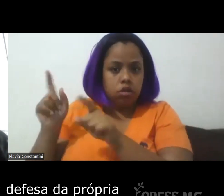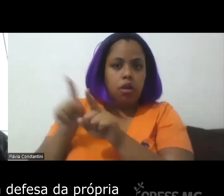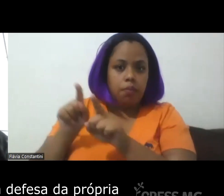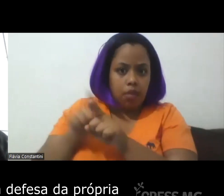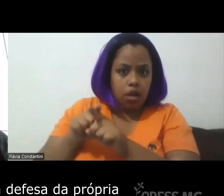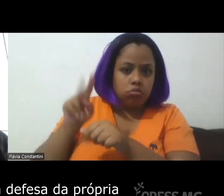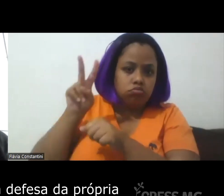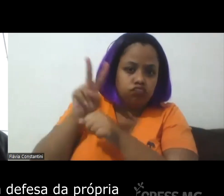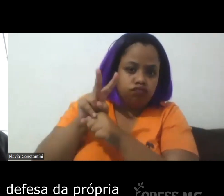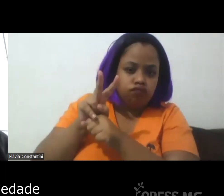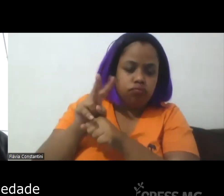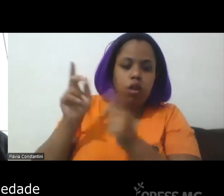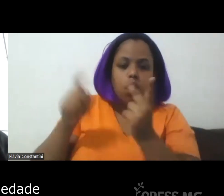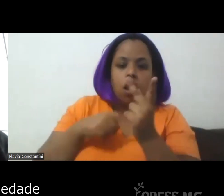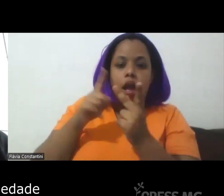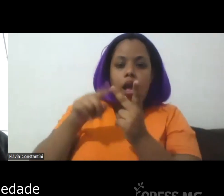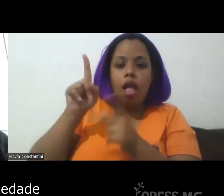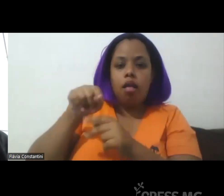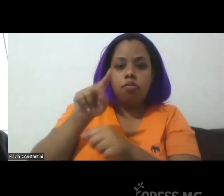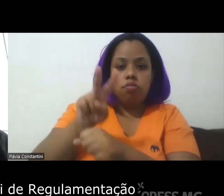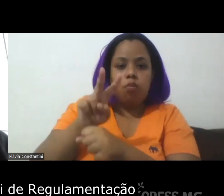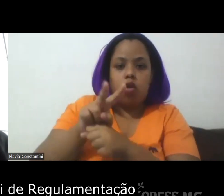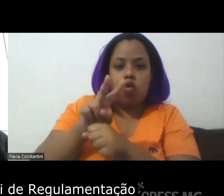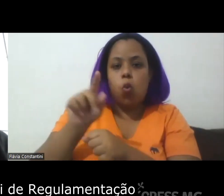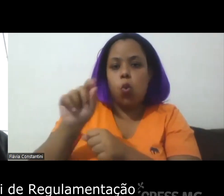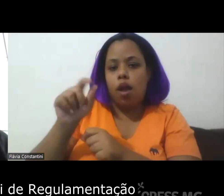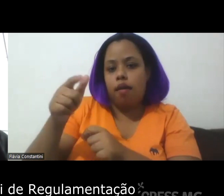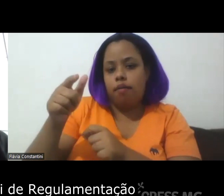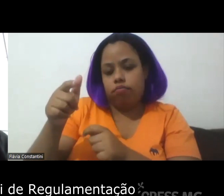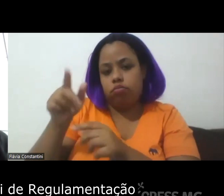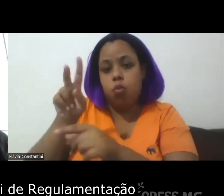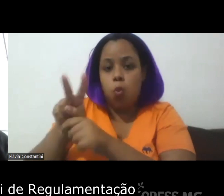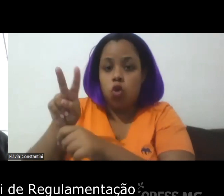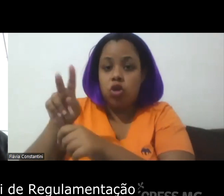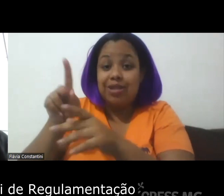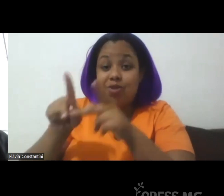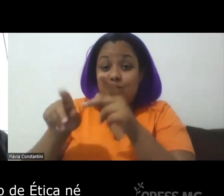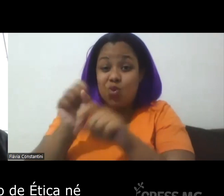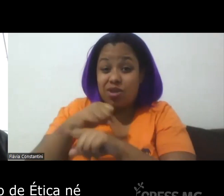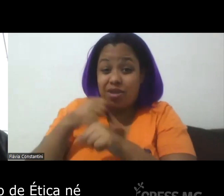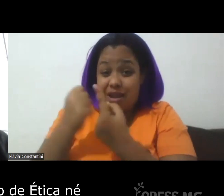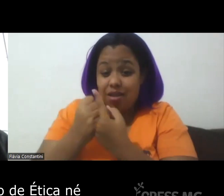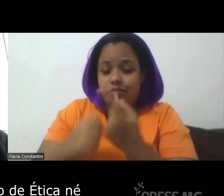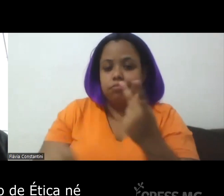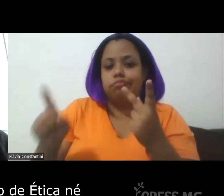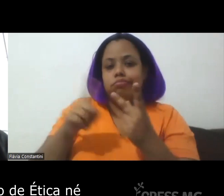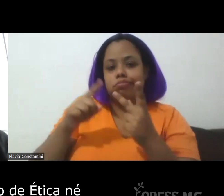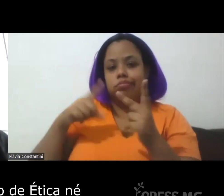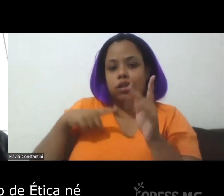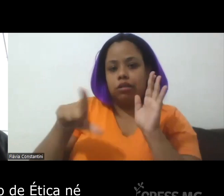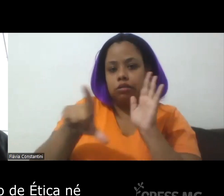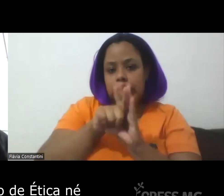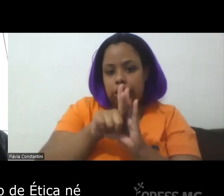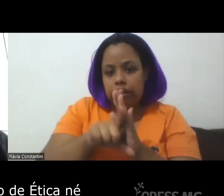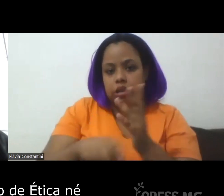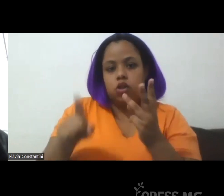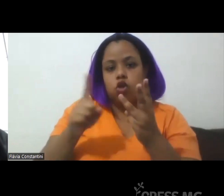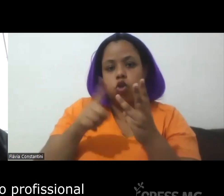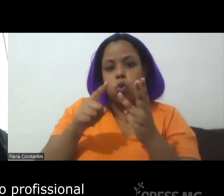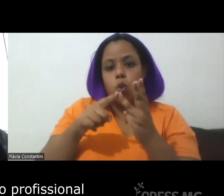fazem em defesa da própria sociedade nós temos uma lei de regulamentação um código de ética